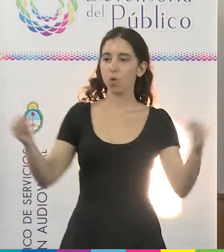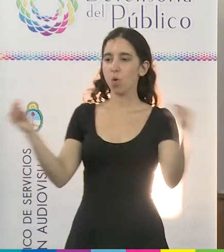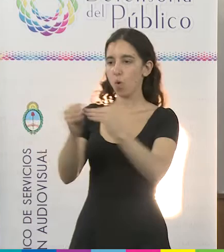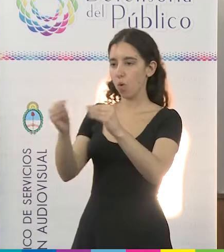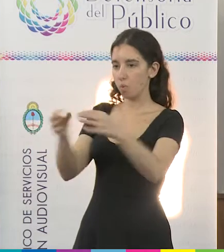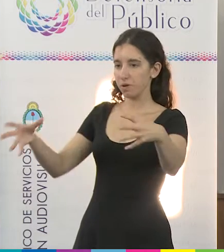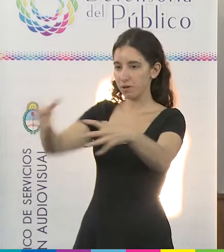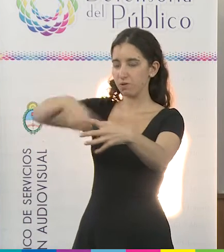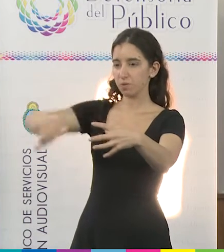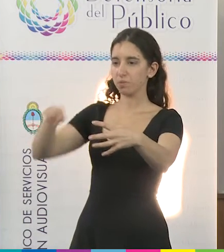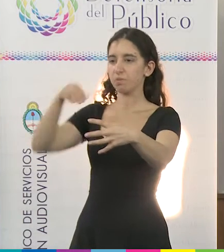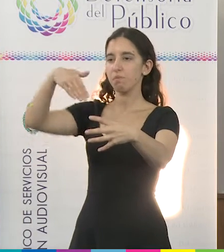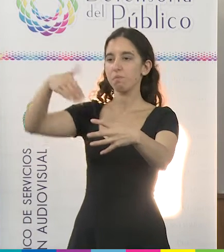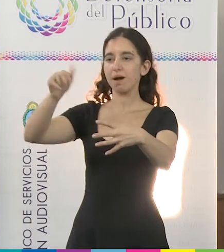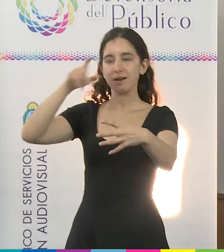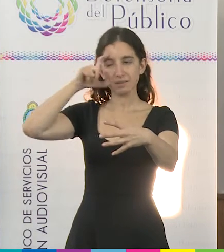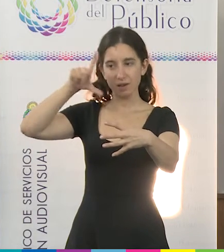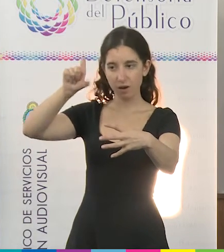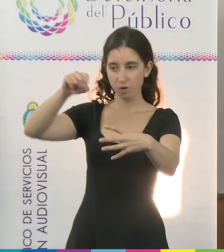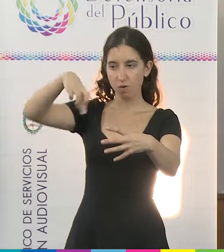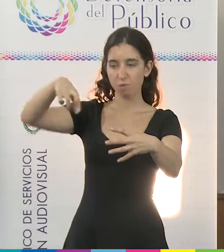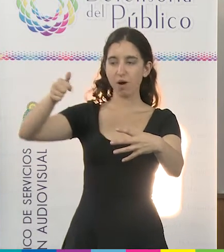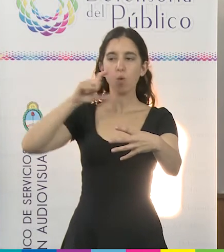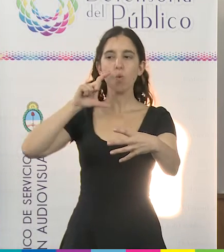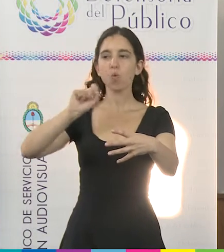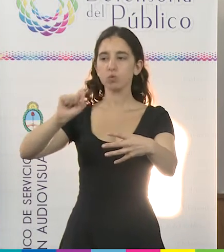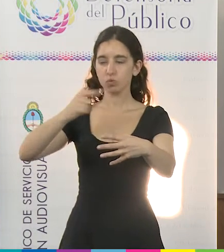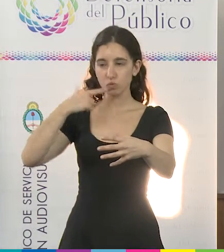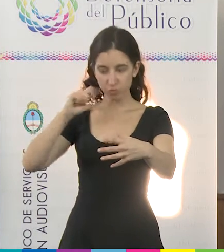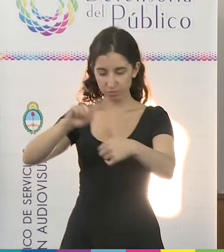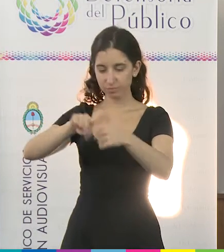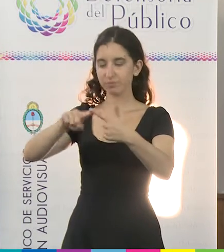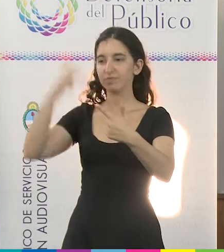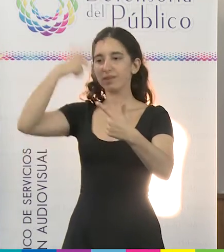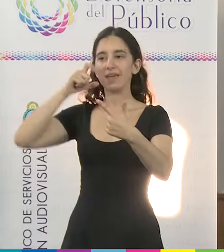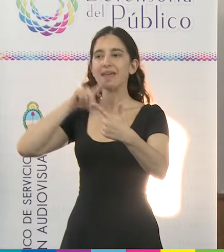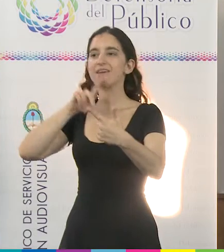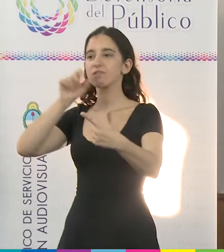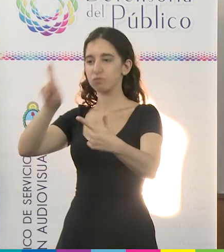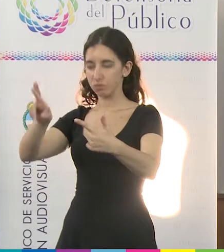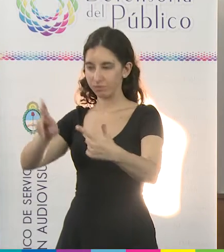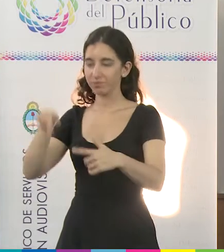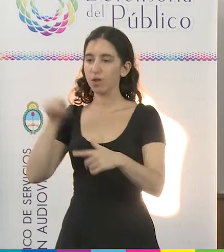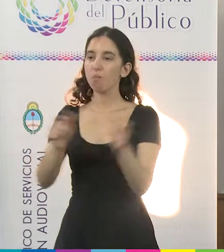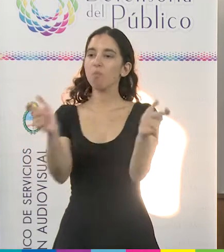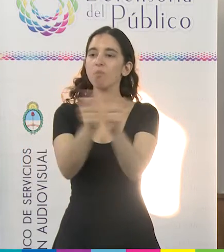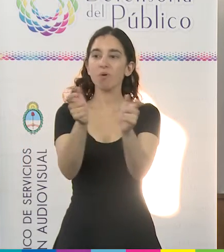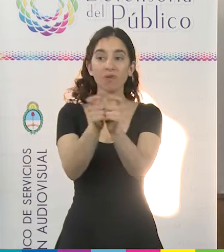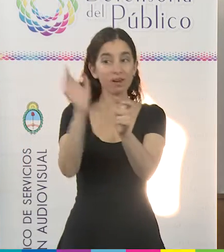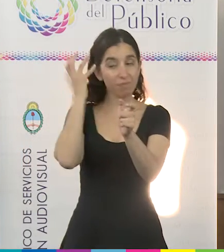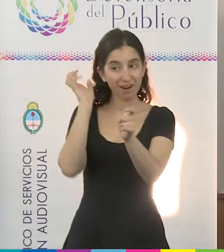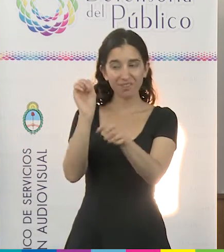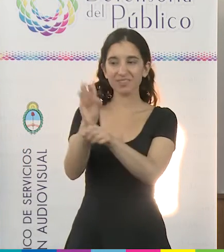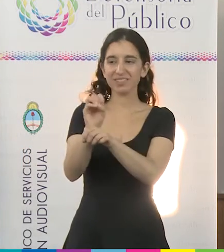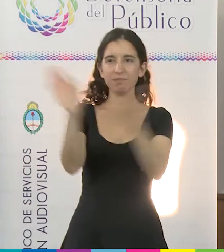compañeros Marcelo Pascucio y Héctor Mauriño conductores del programa Radial Viento Sur que se emitía